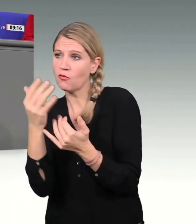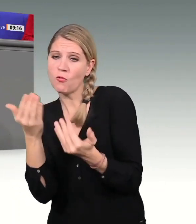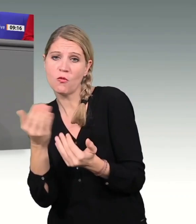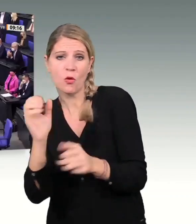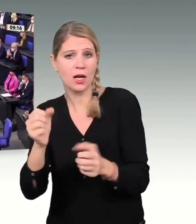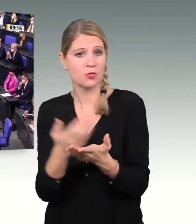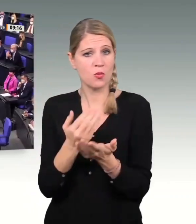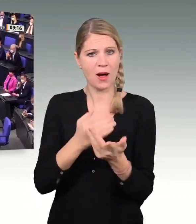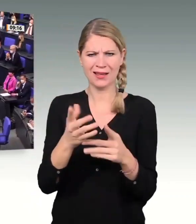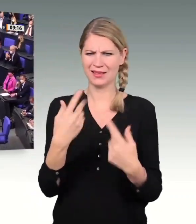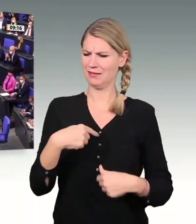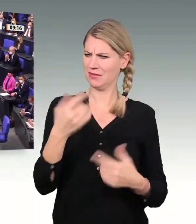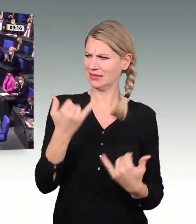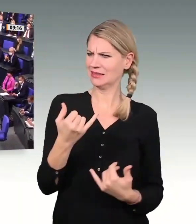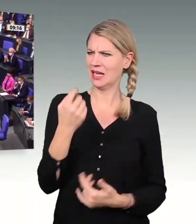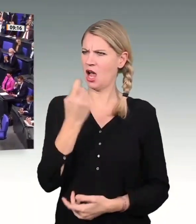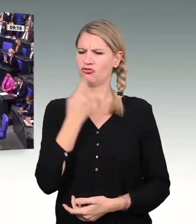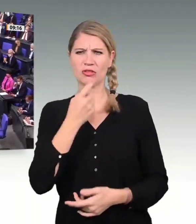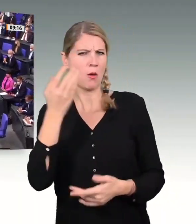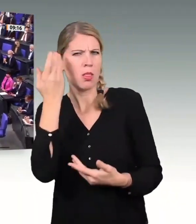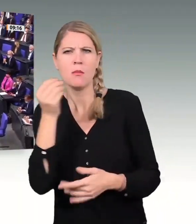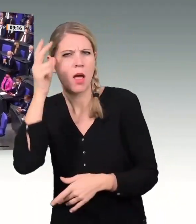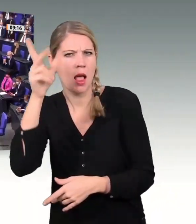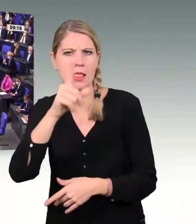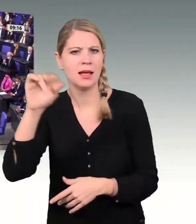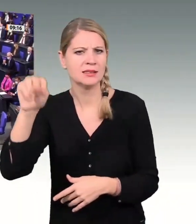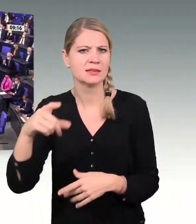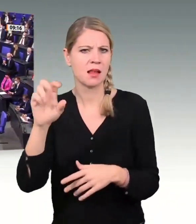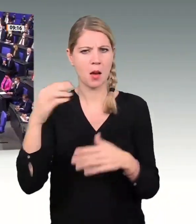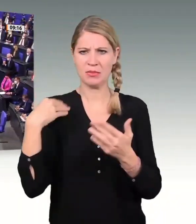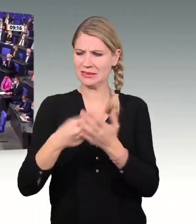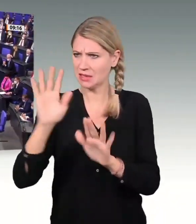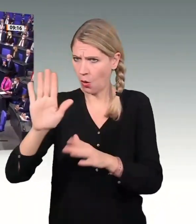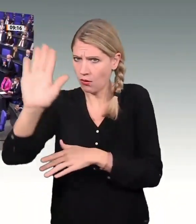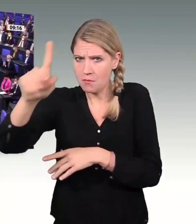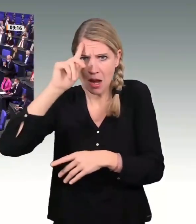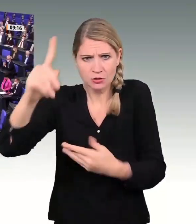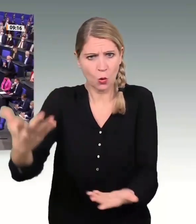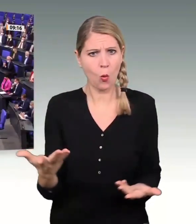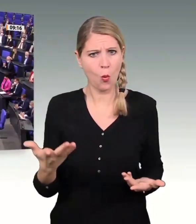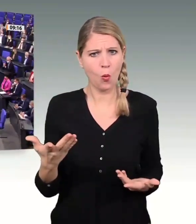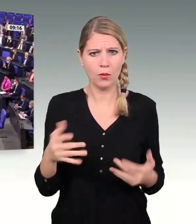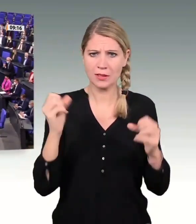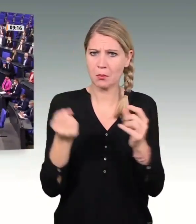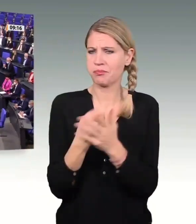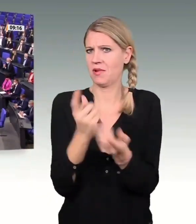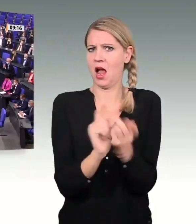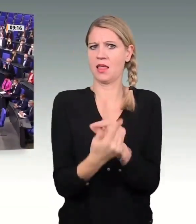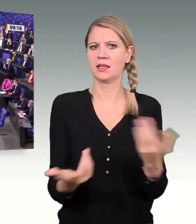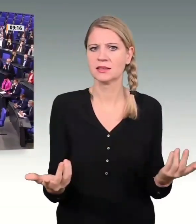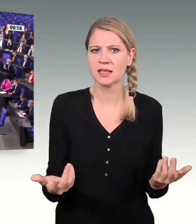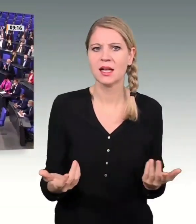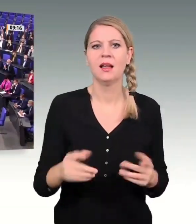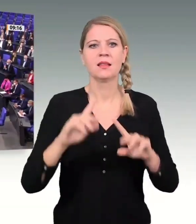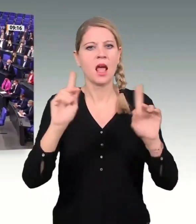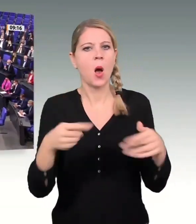Zweitens. Aktivieren Sie private Investitionen zum Klimasturz, statt den nächsten Generationen riesige Schuldenberge zu